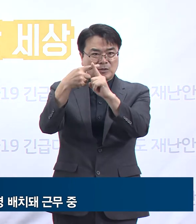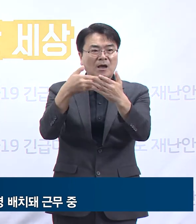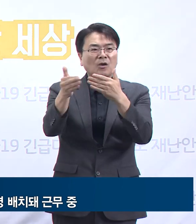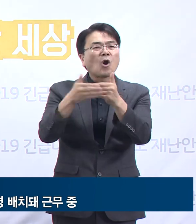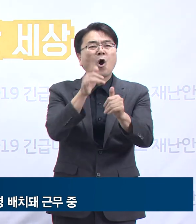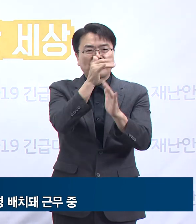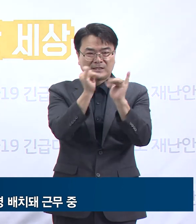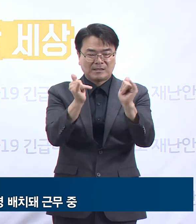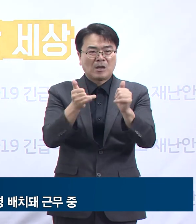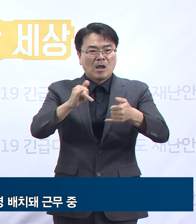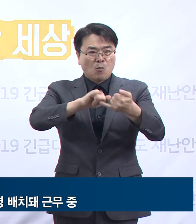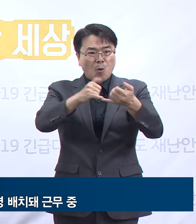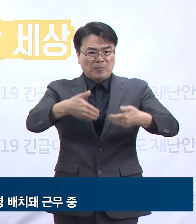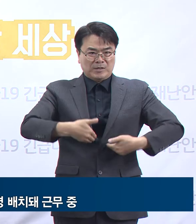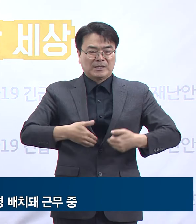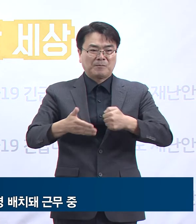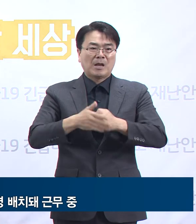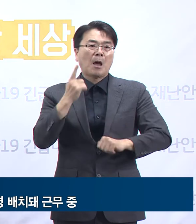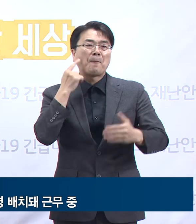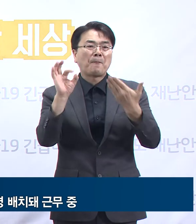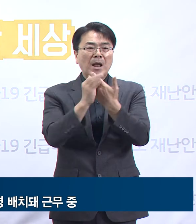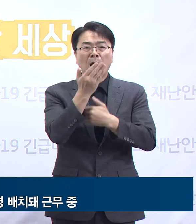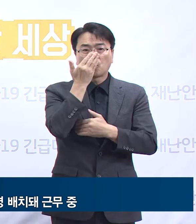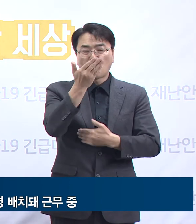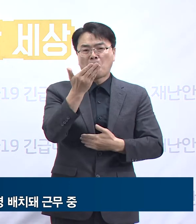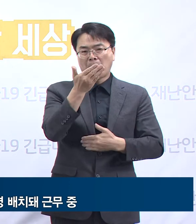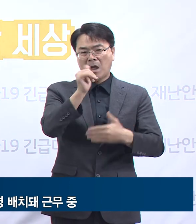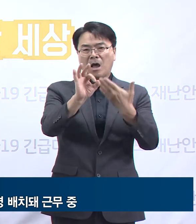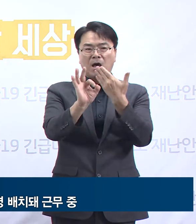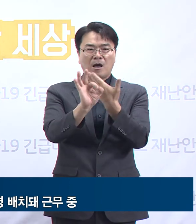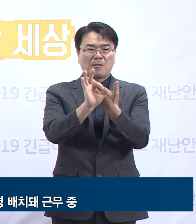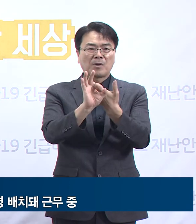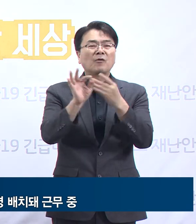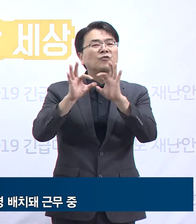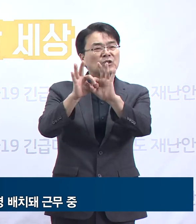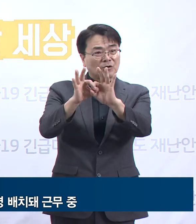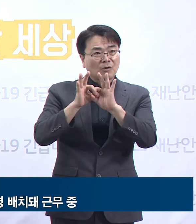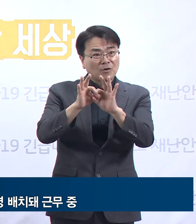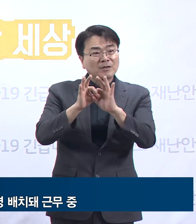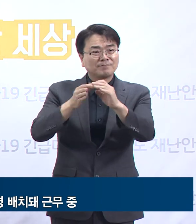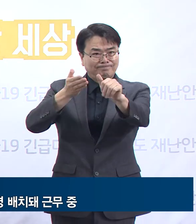통해서 도움을 주실 수 있는 분들은 연락을 부탁드립니다.